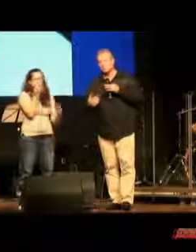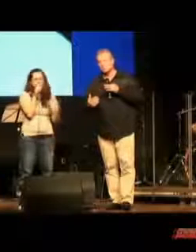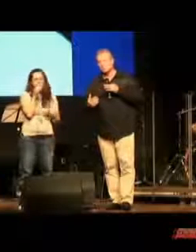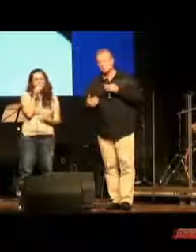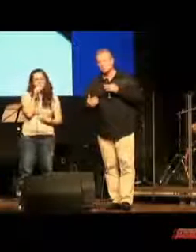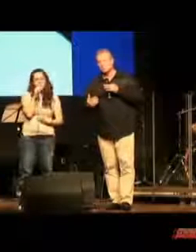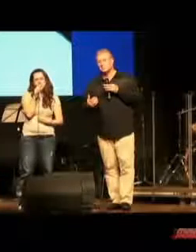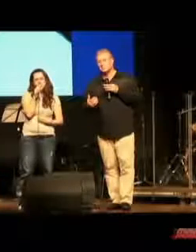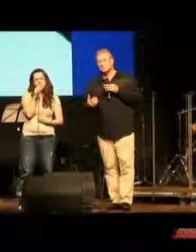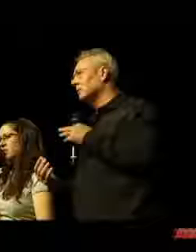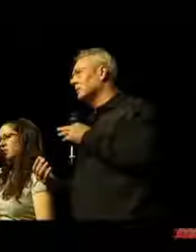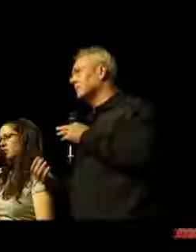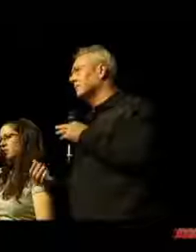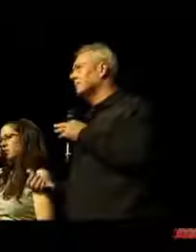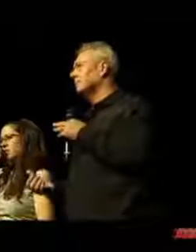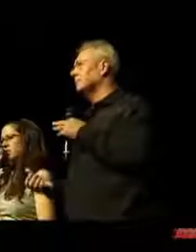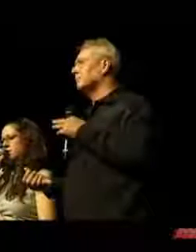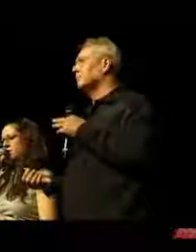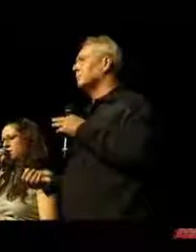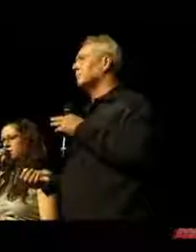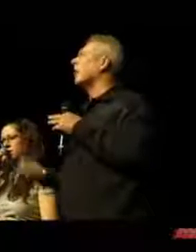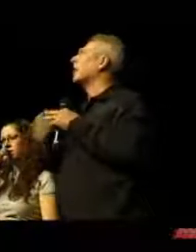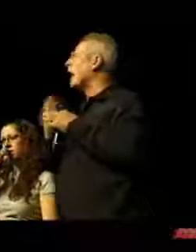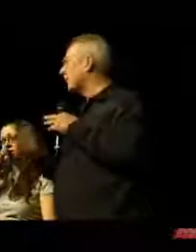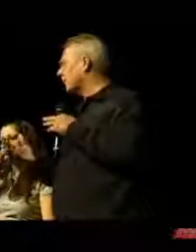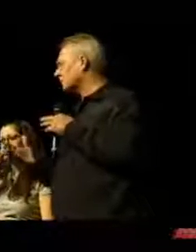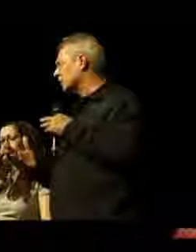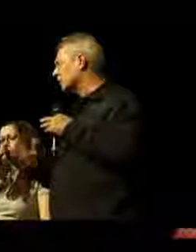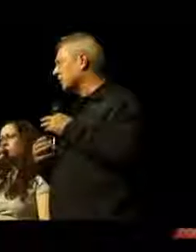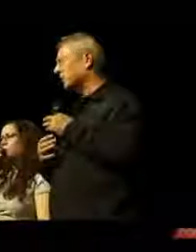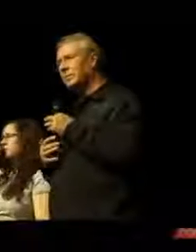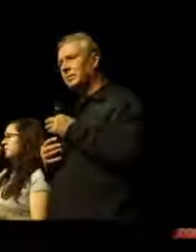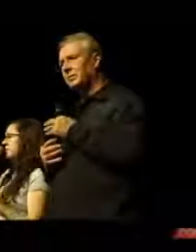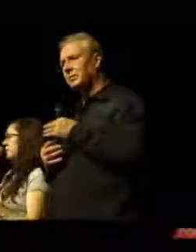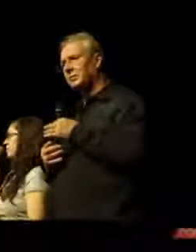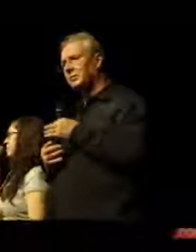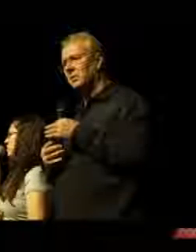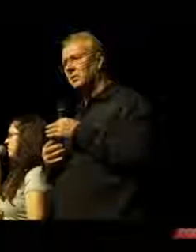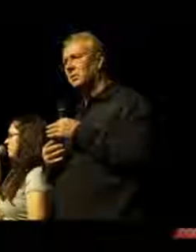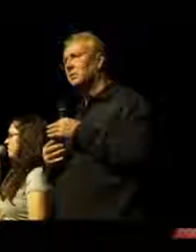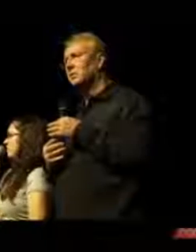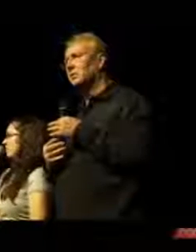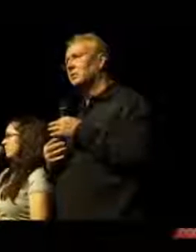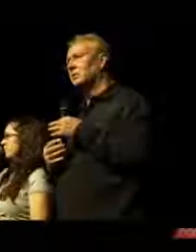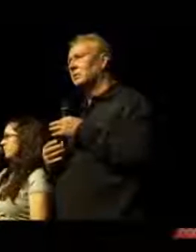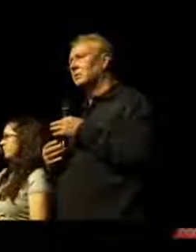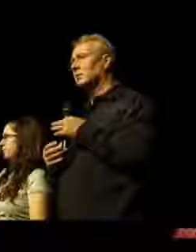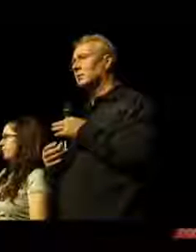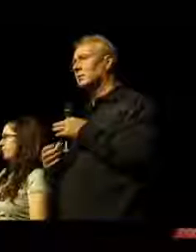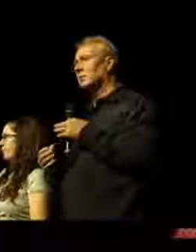Aber ich bin falsch. Gott, ich demügtige mich.